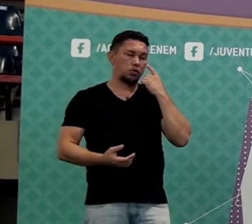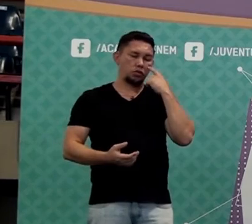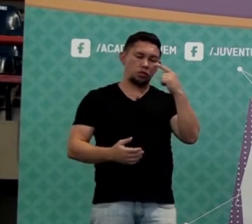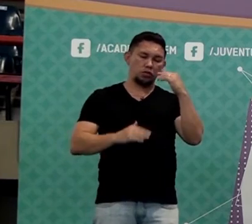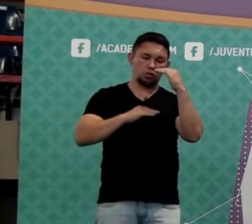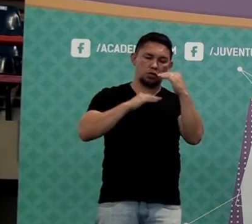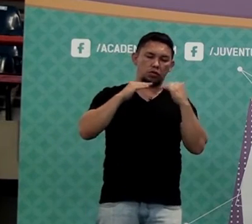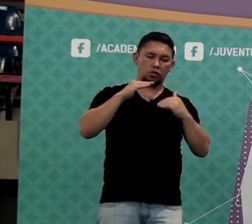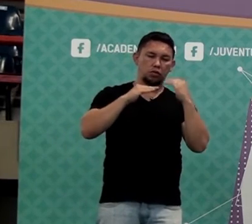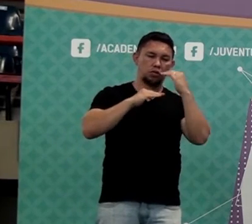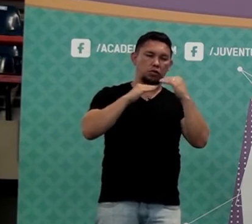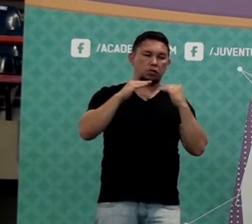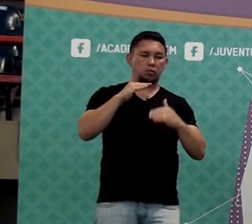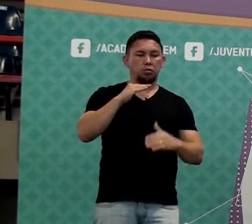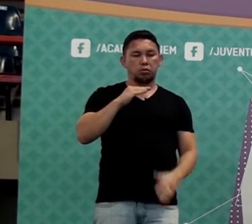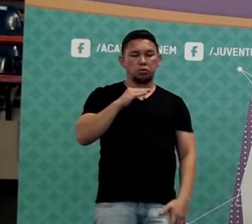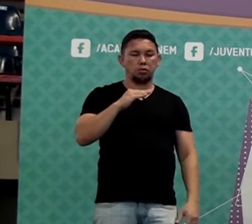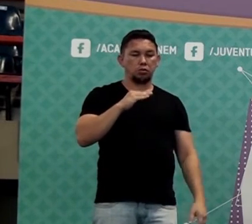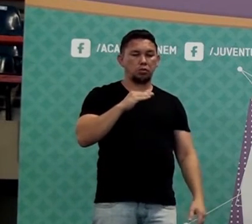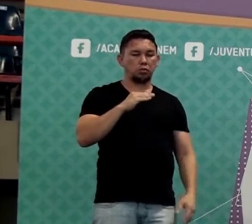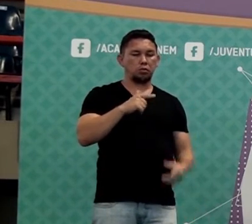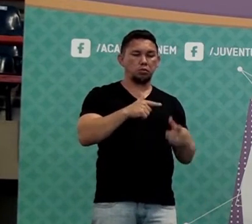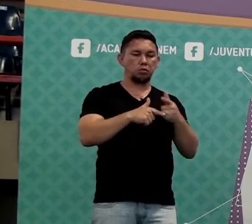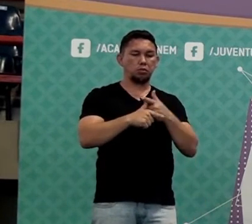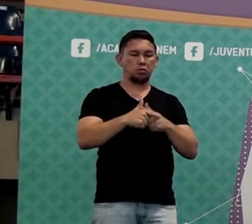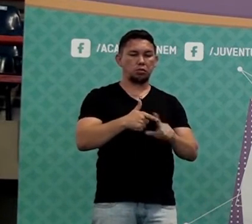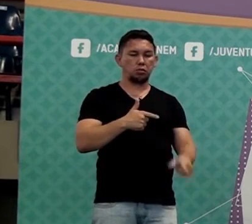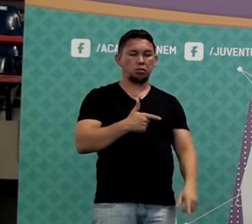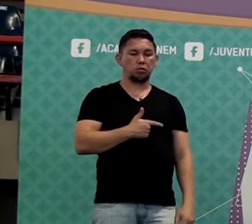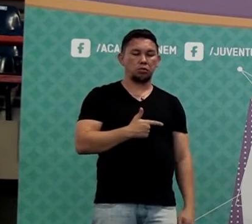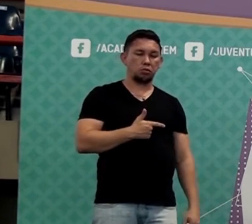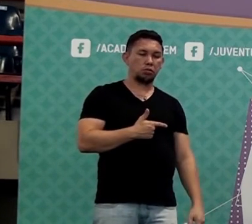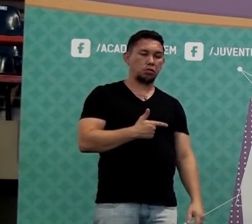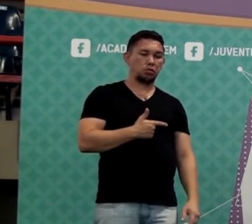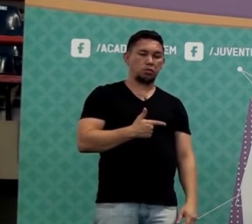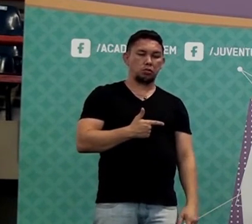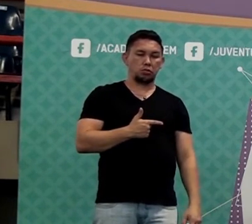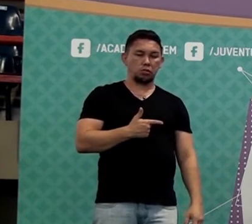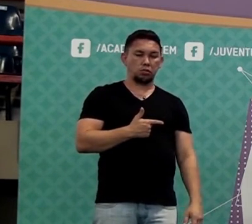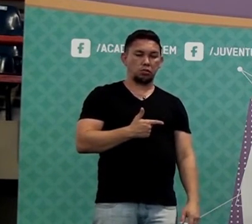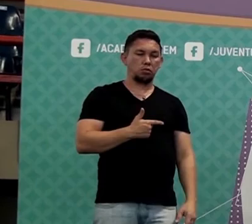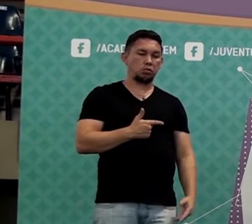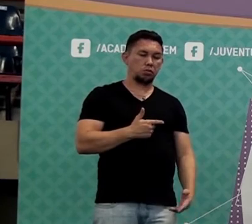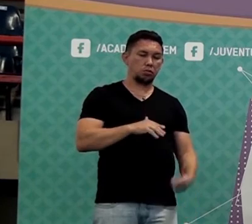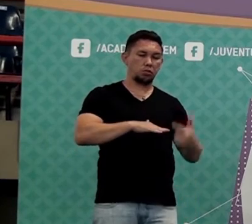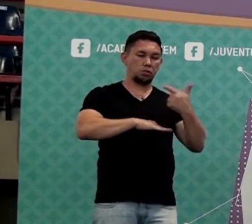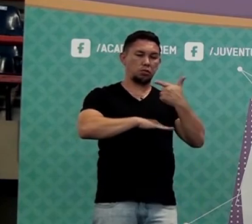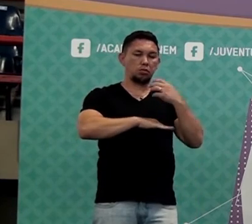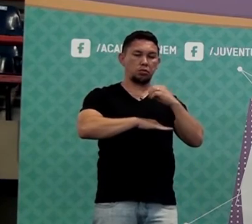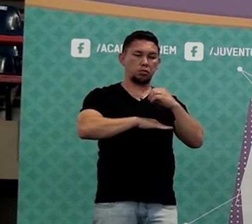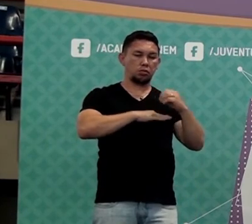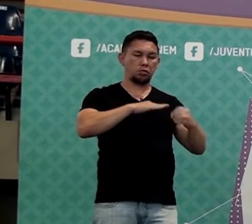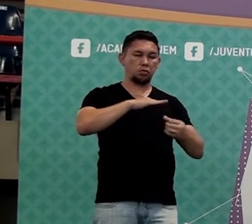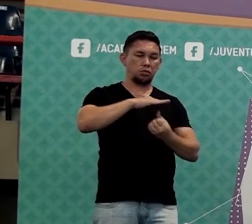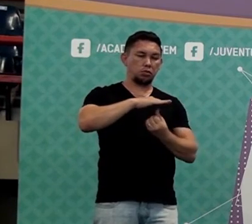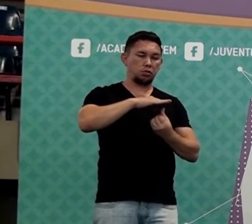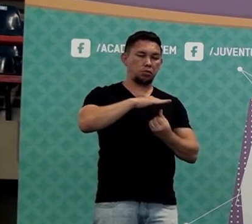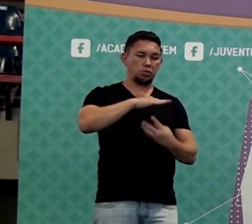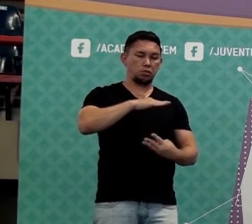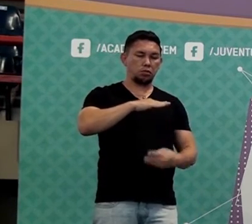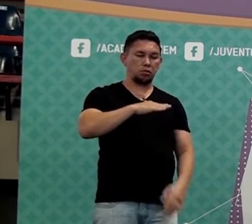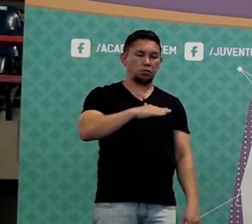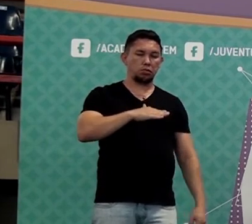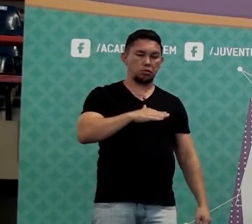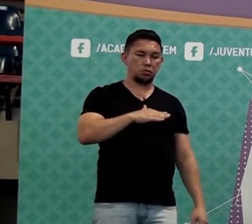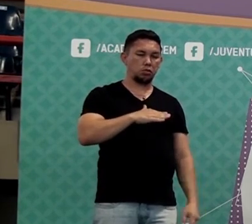uma fração. É só dividir. Vinte por sessenta e quatro. Quantos por cento vinte